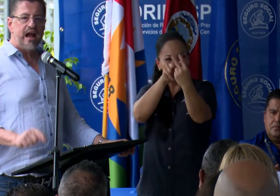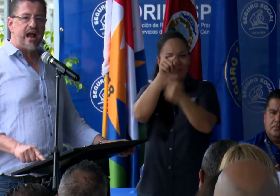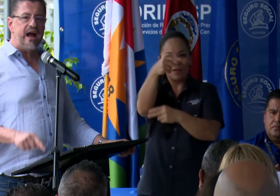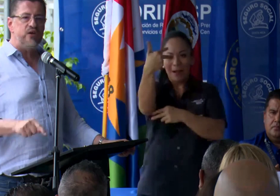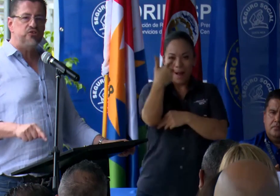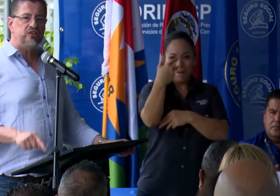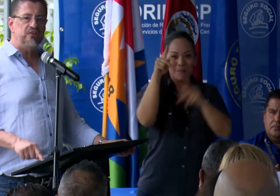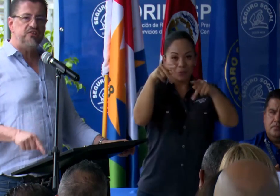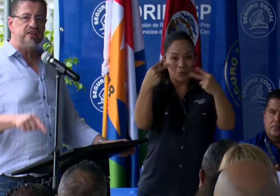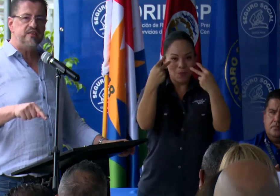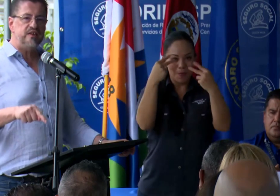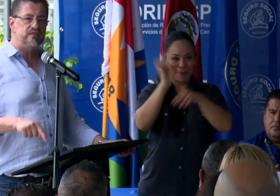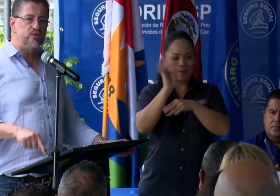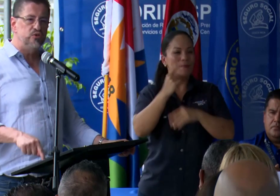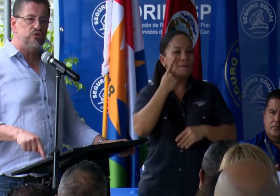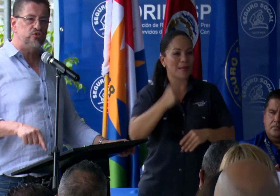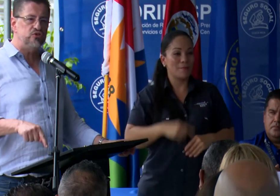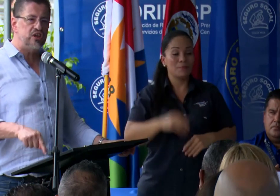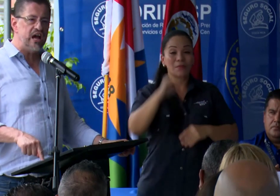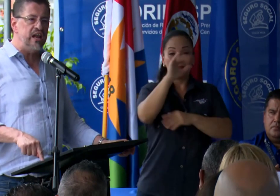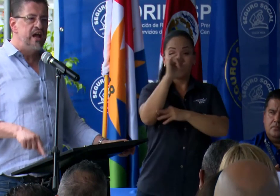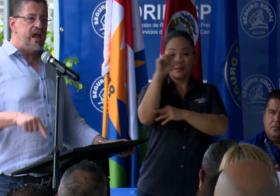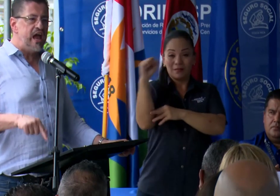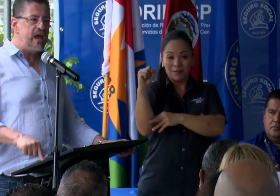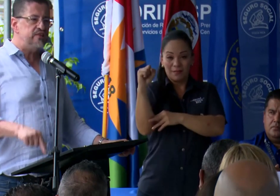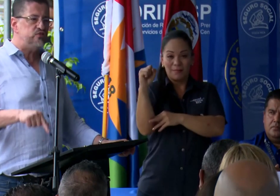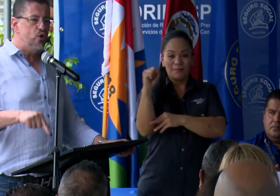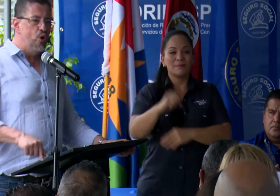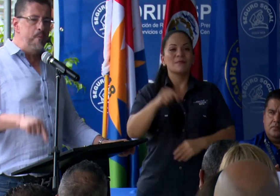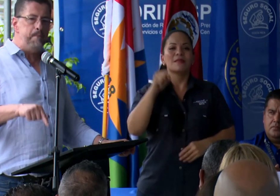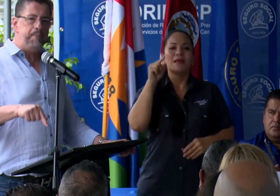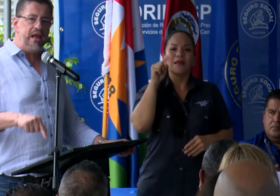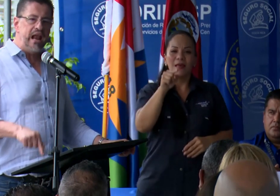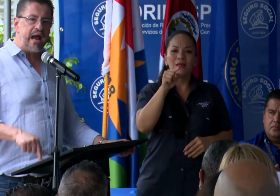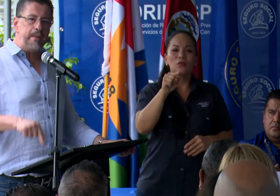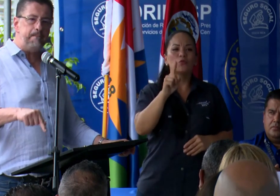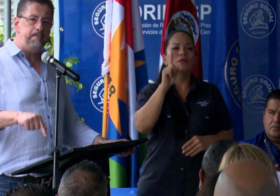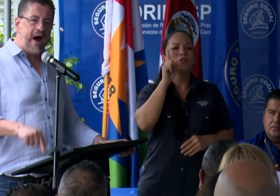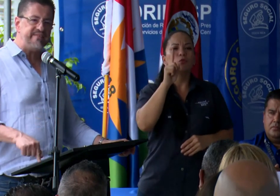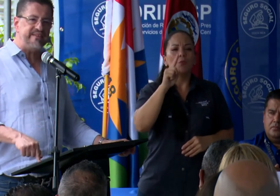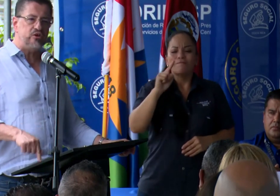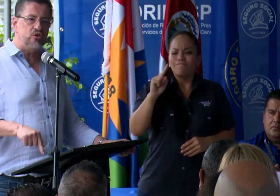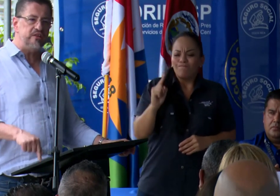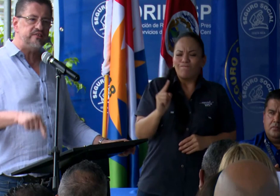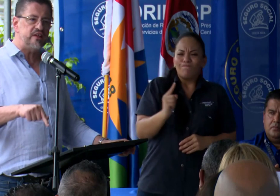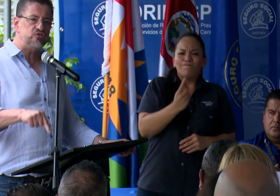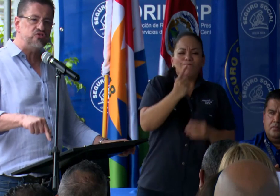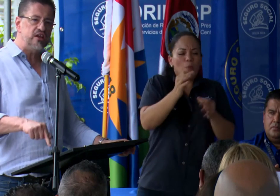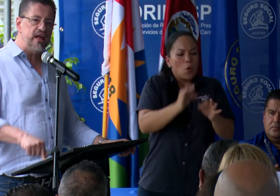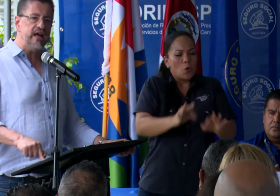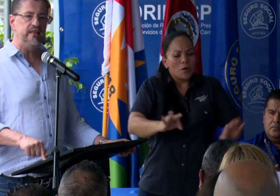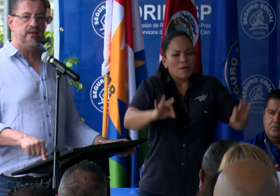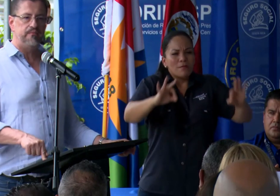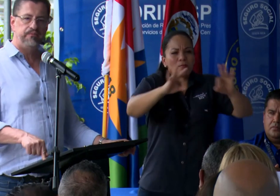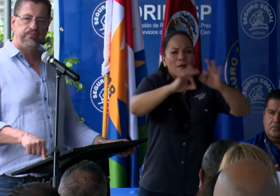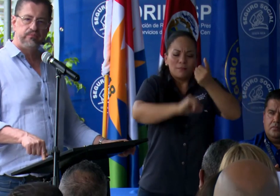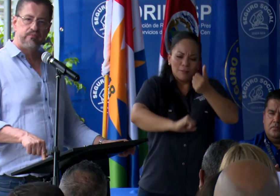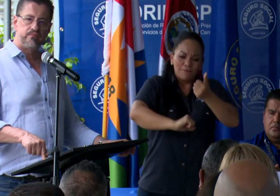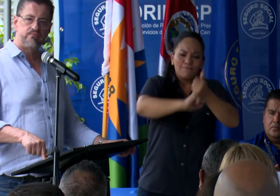la Caja Costarricense de Seguro Social es un pilar básico de esta sociedad.